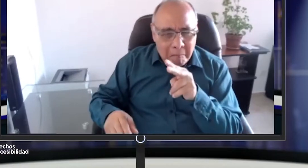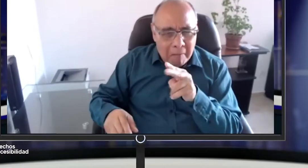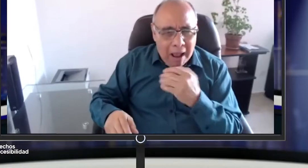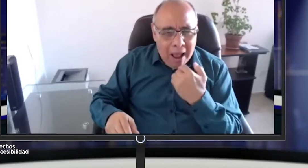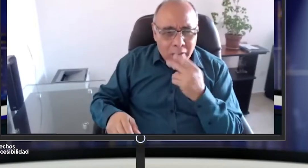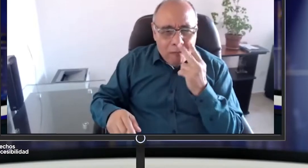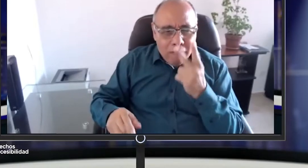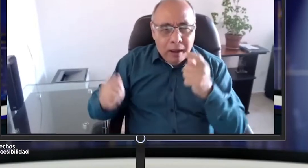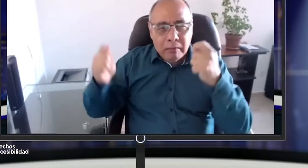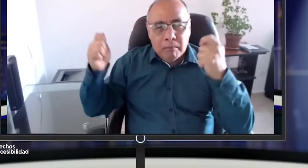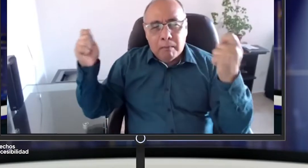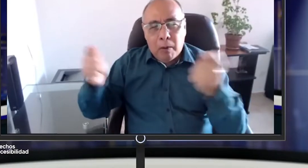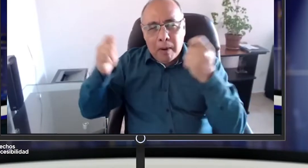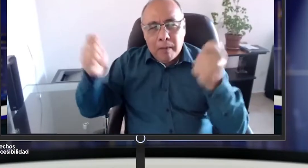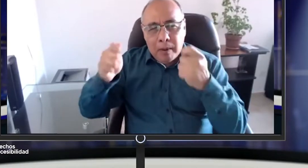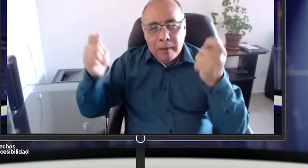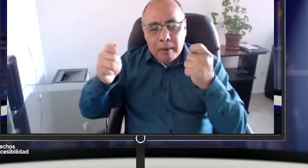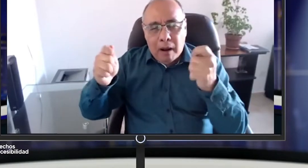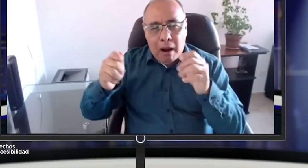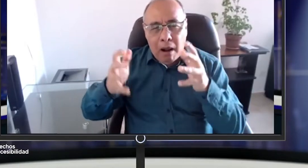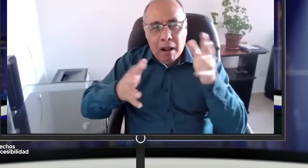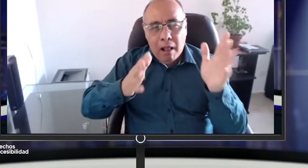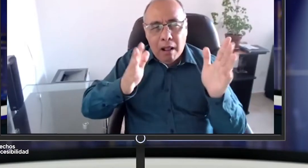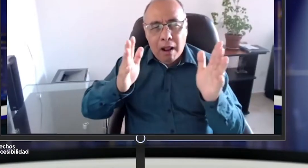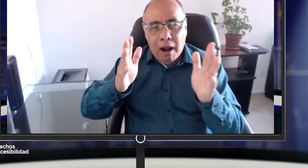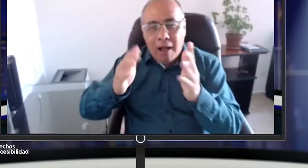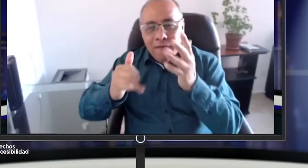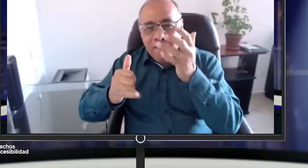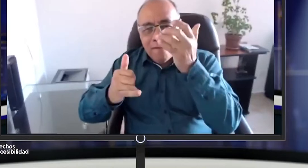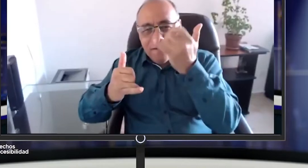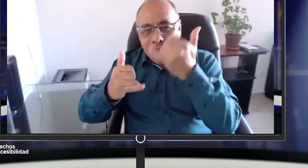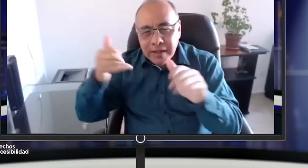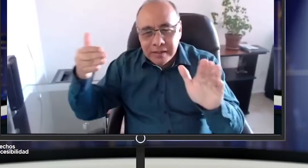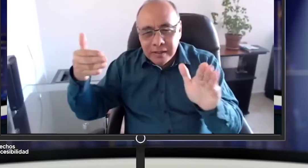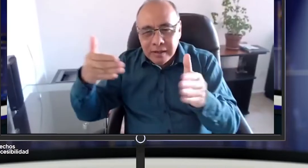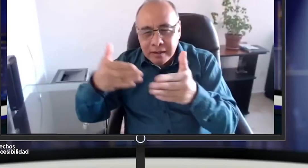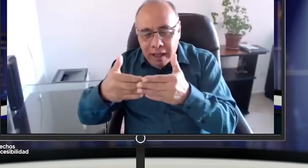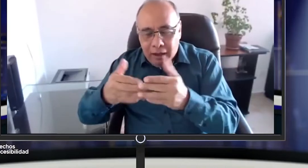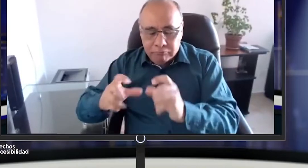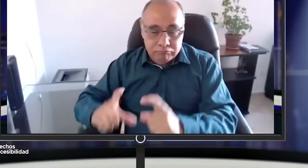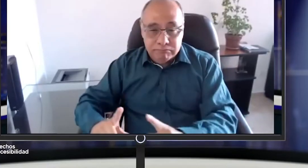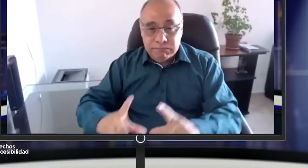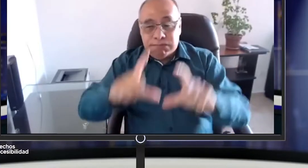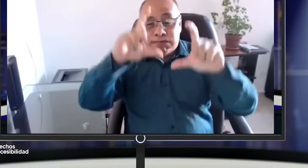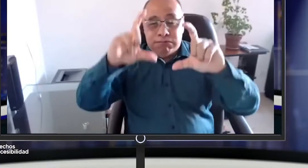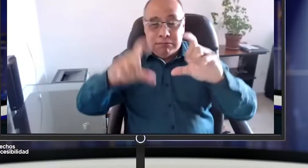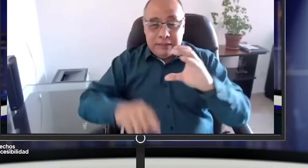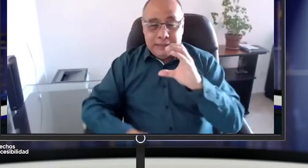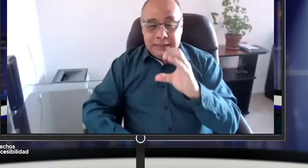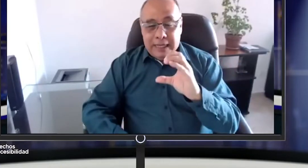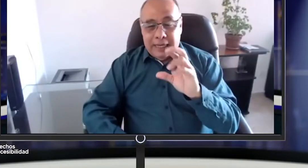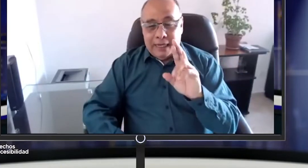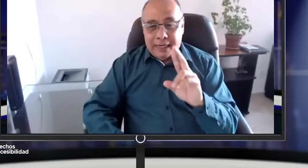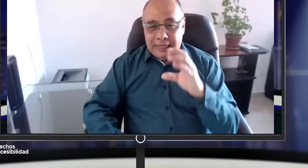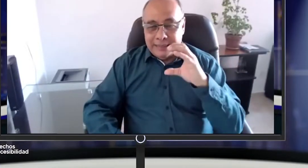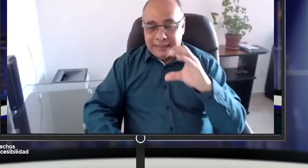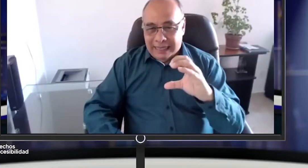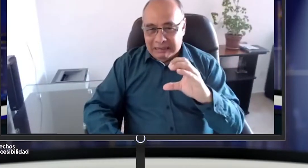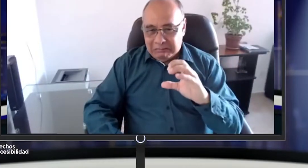con las personas sordas acerca de el acceso a la televisión. Tal vez